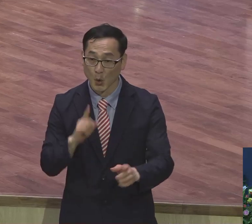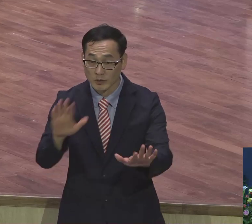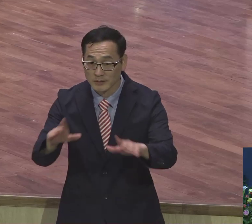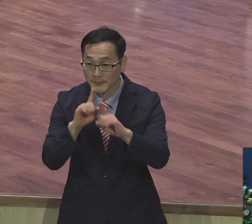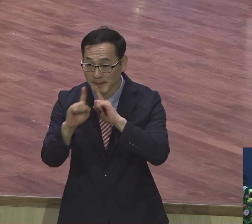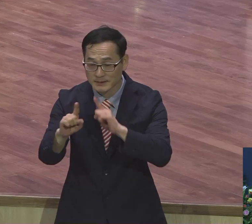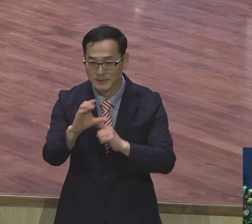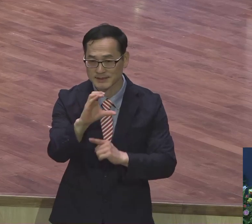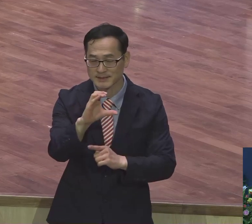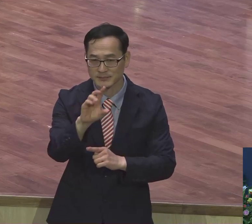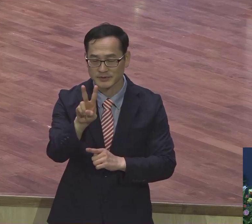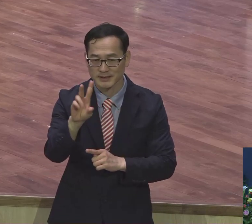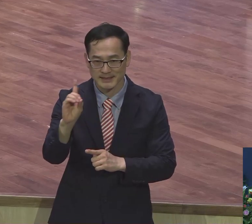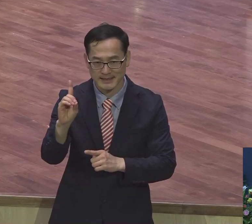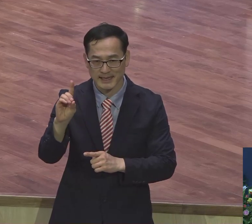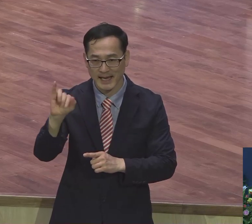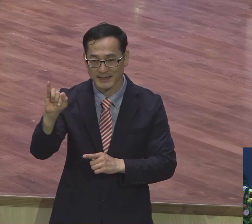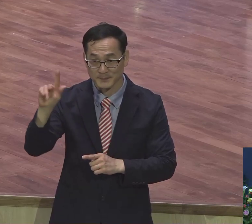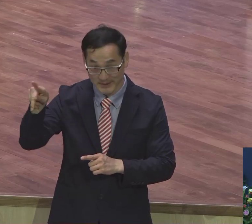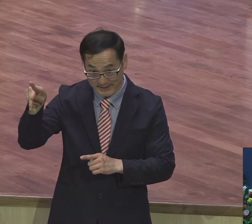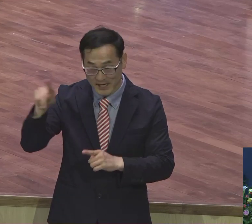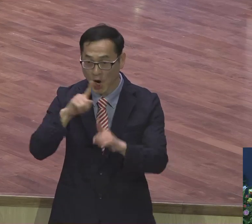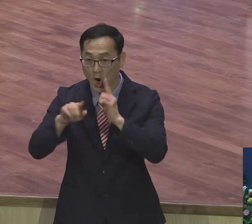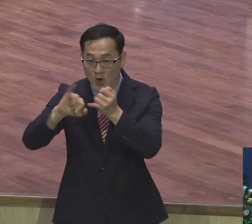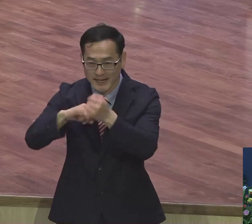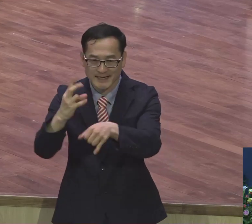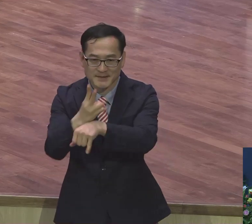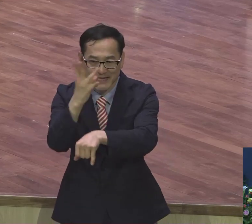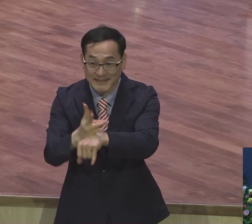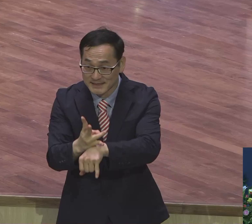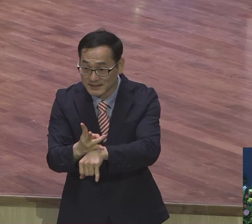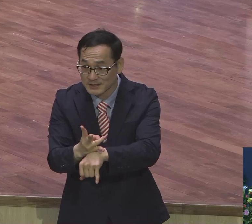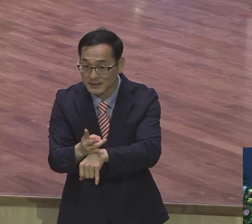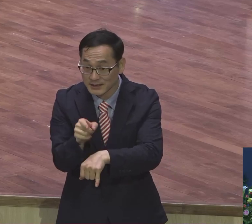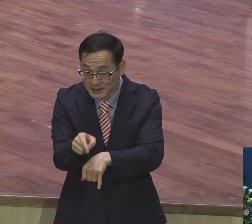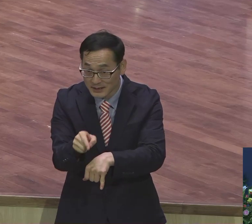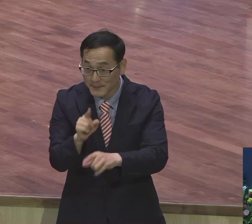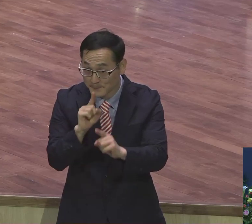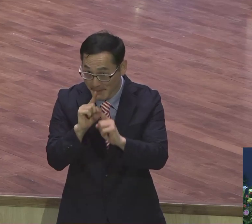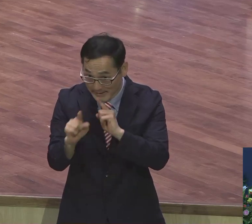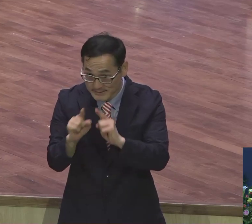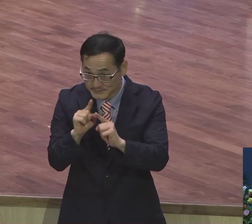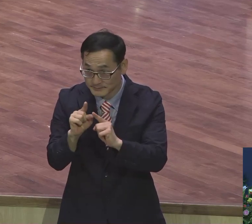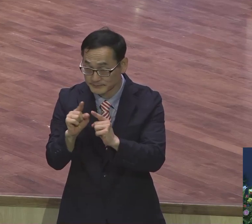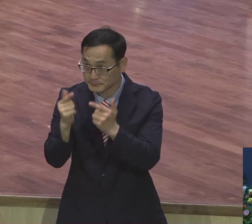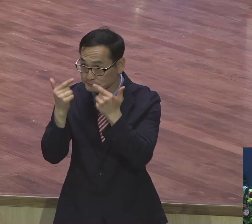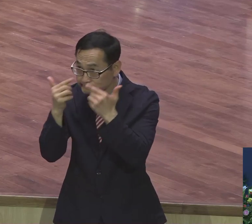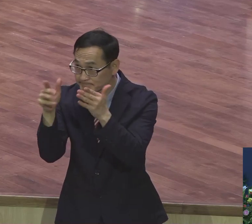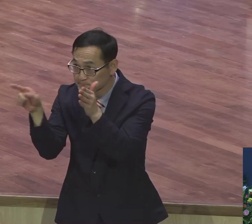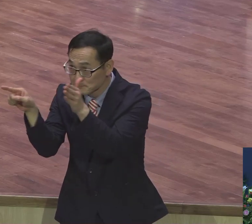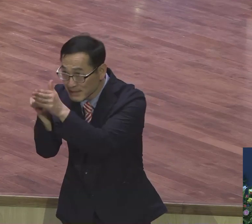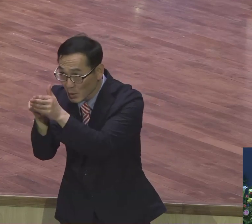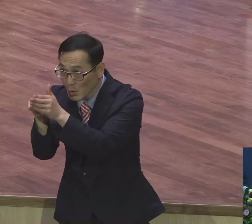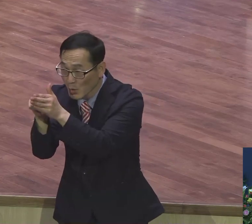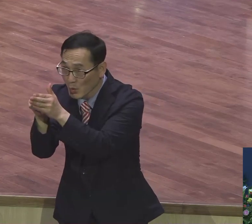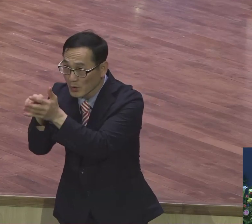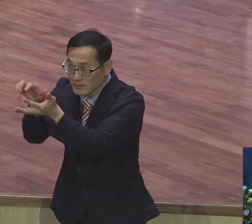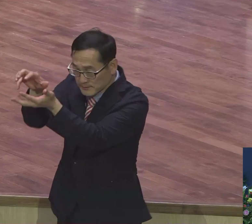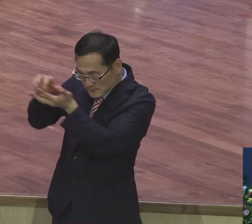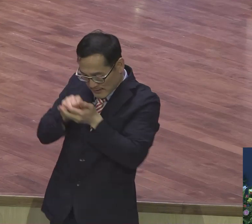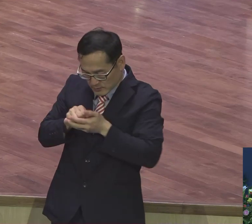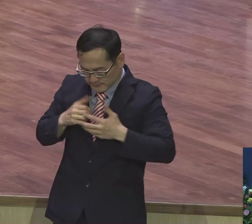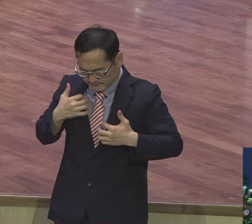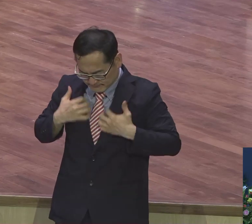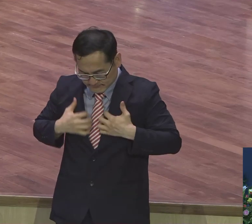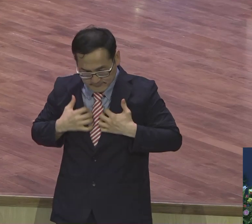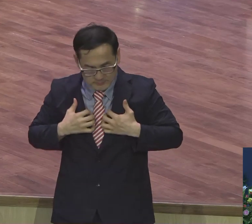CVDIP 언약 24시예요. 이거를 실제로 믿고 누리고 전거하자. 이거